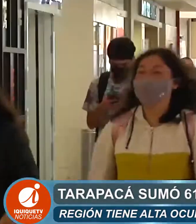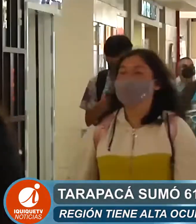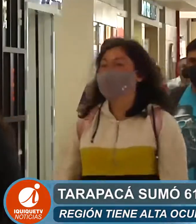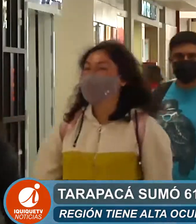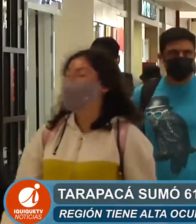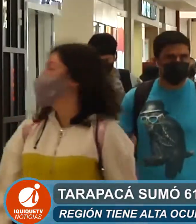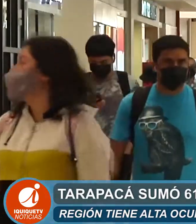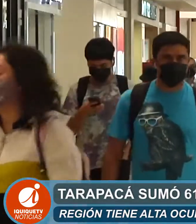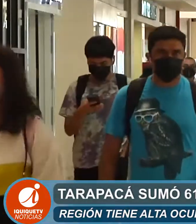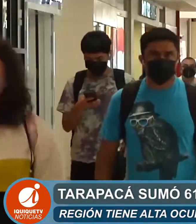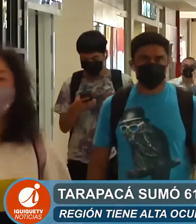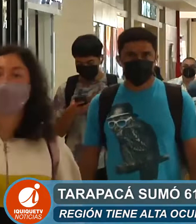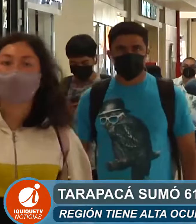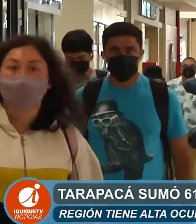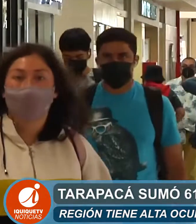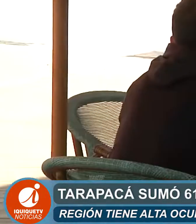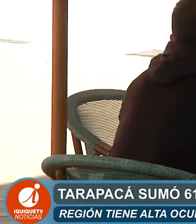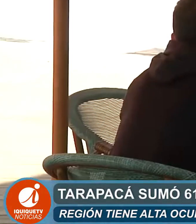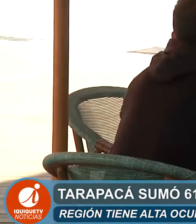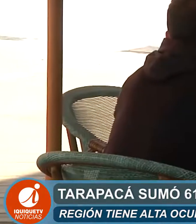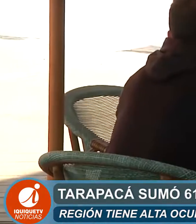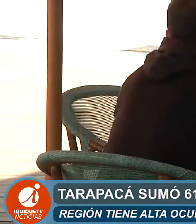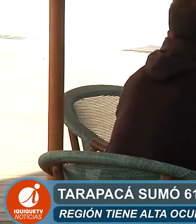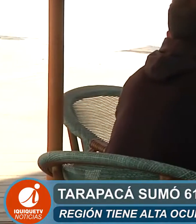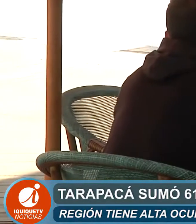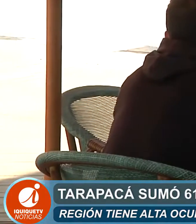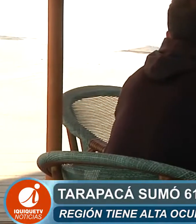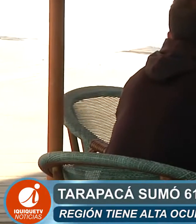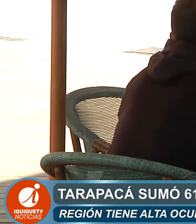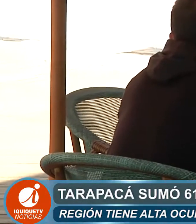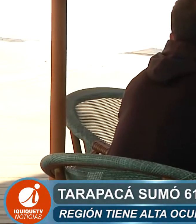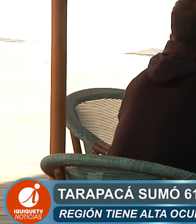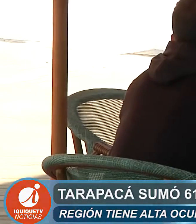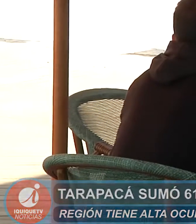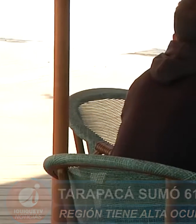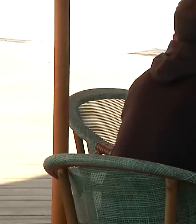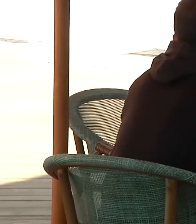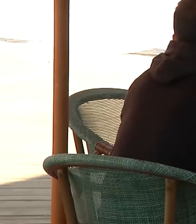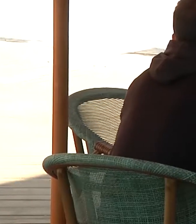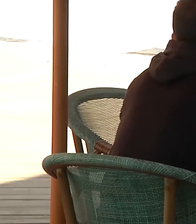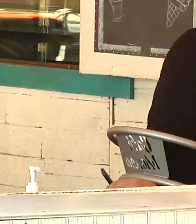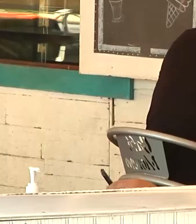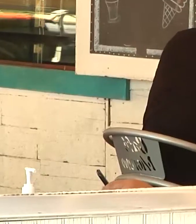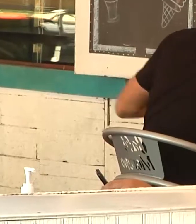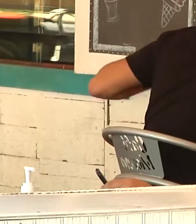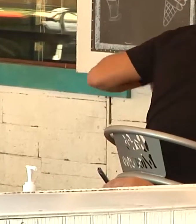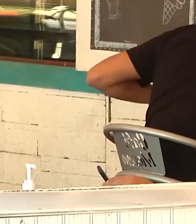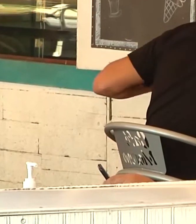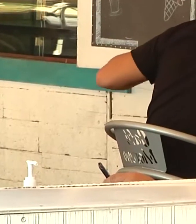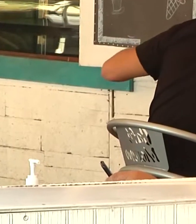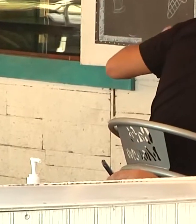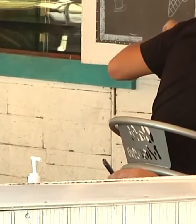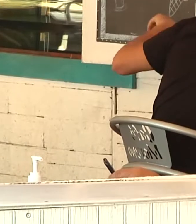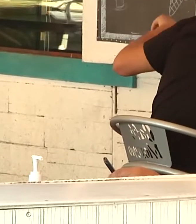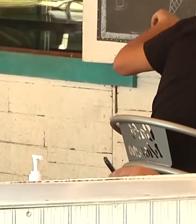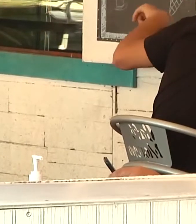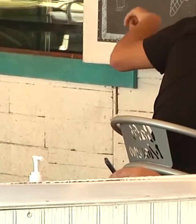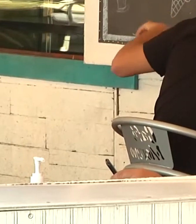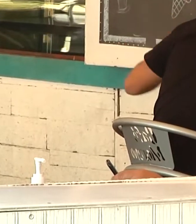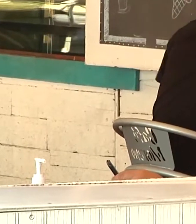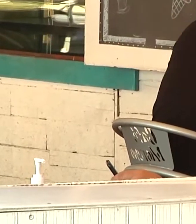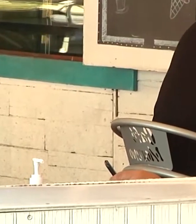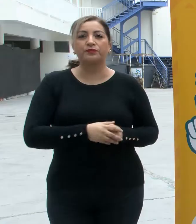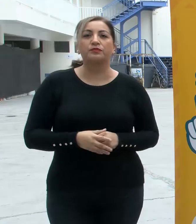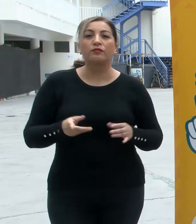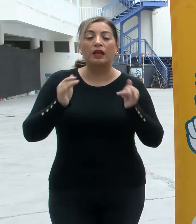las con mayor aumento de nuevos casos confirmados en los últimos siete días, junto a Arica Parinacota y Atacama.